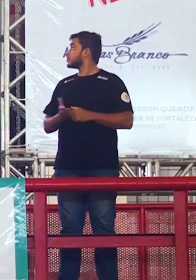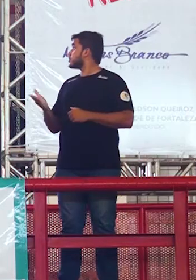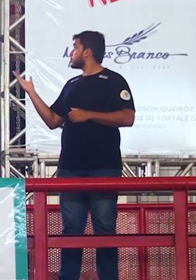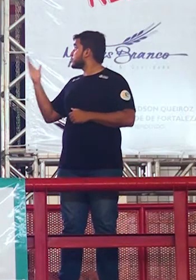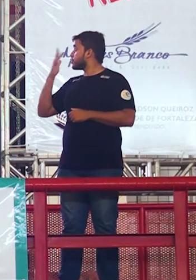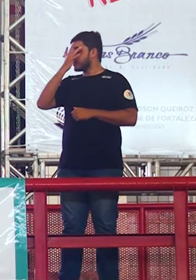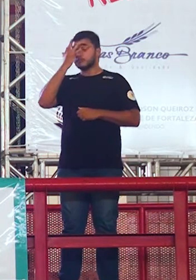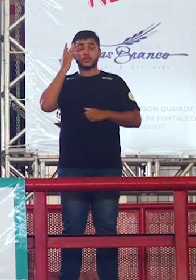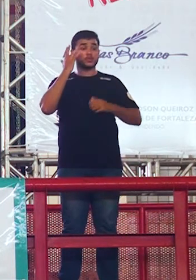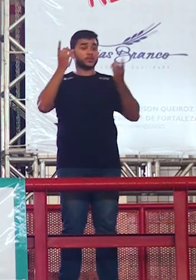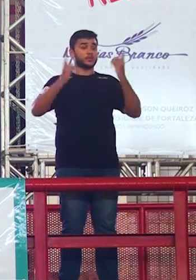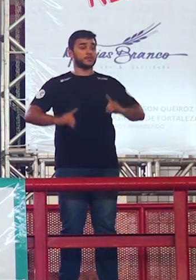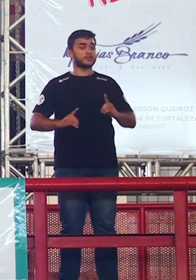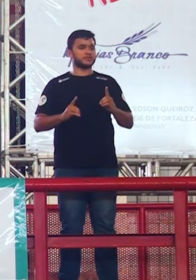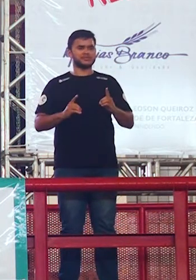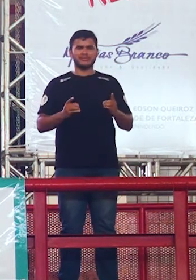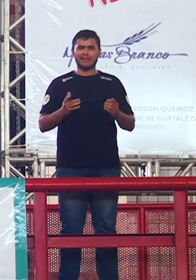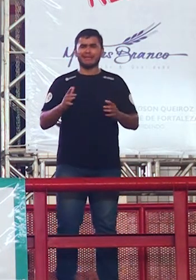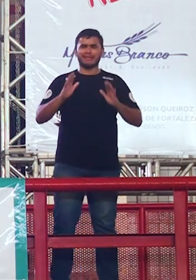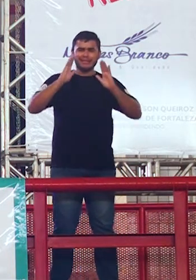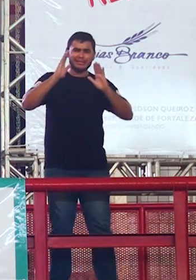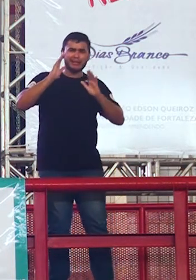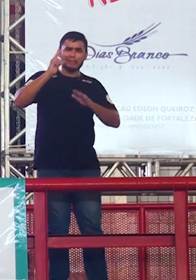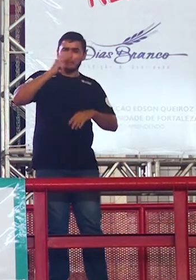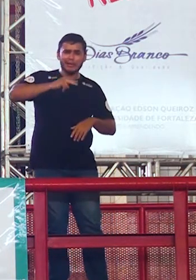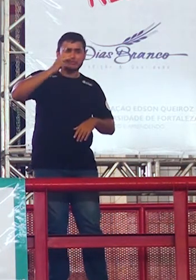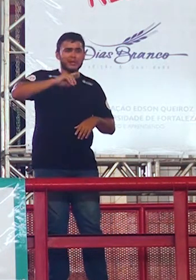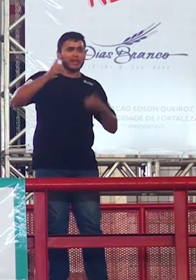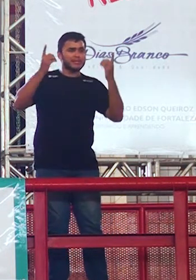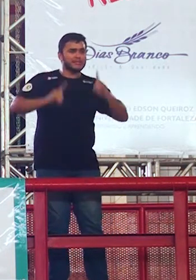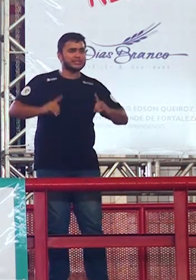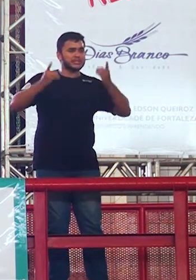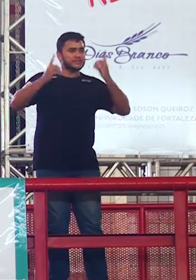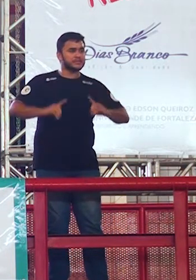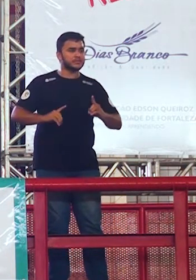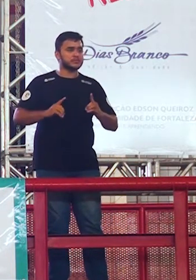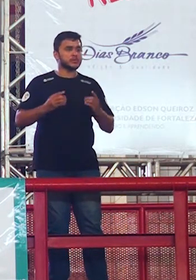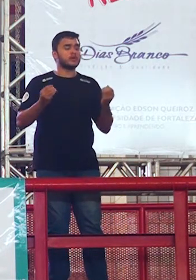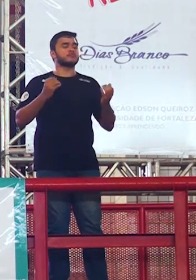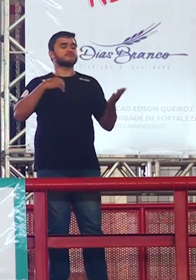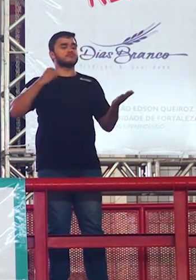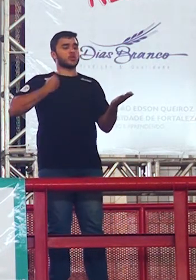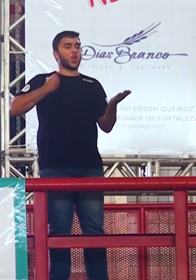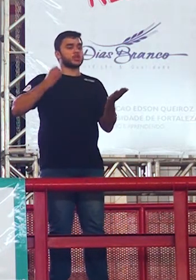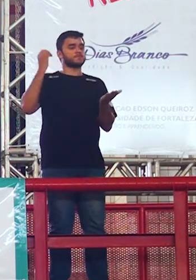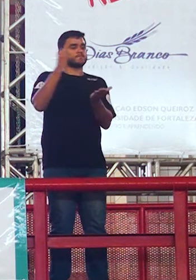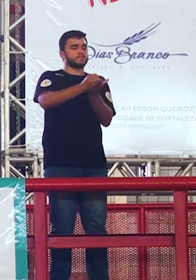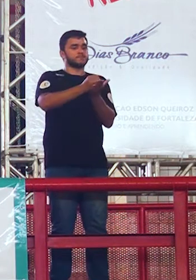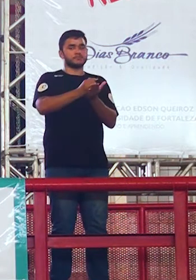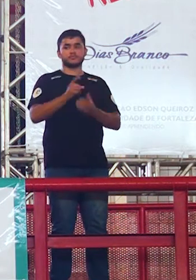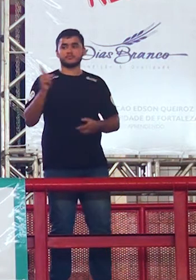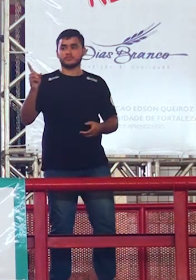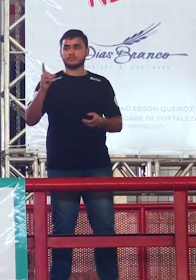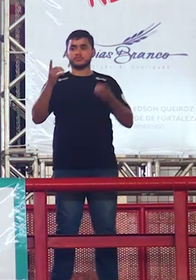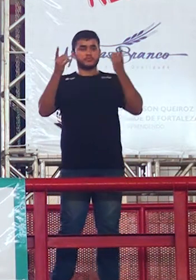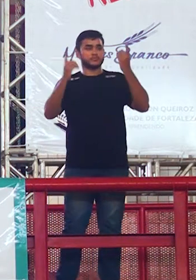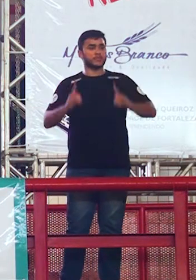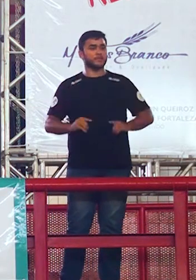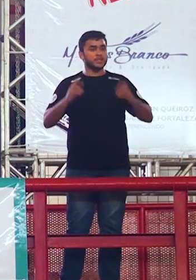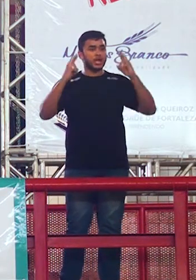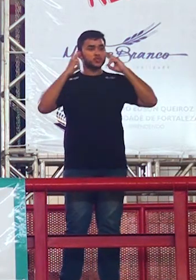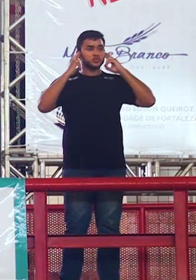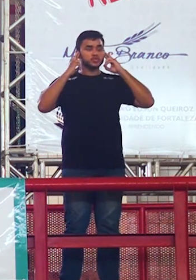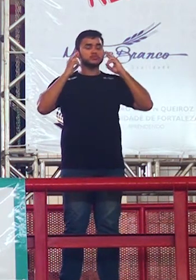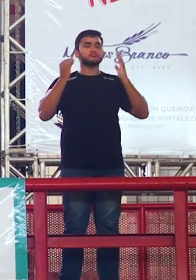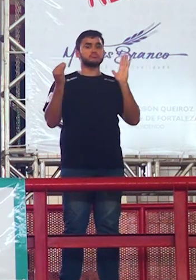deficiente zero na redação professor se ele tivesse colocado deficiente auditivo pode? claro